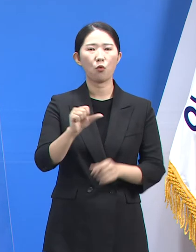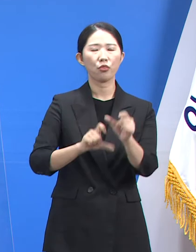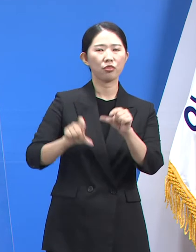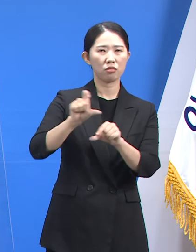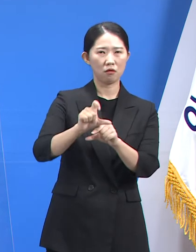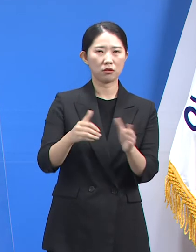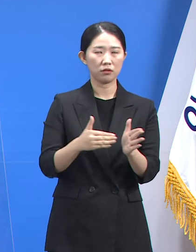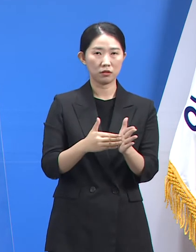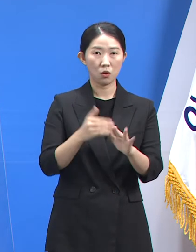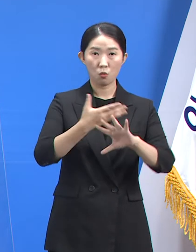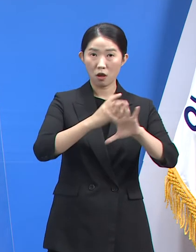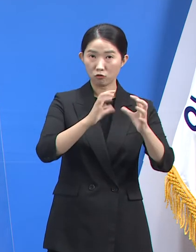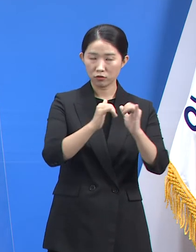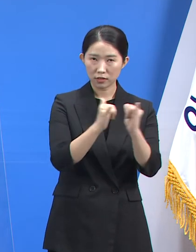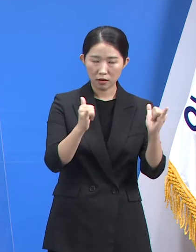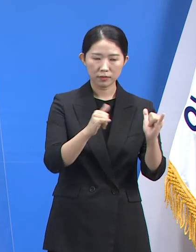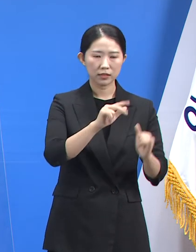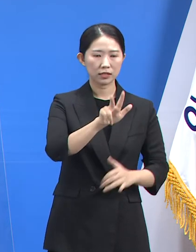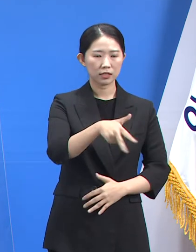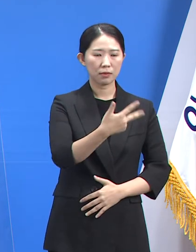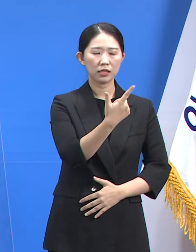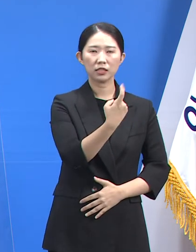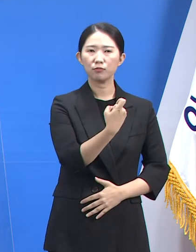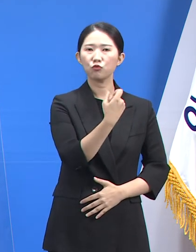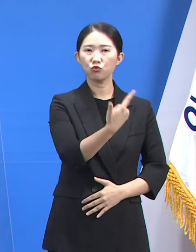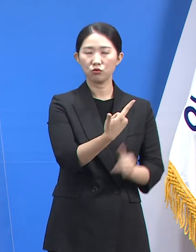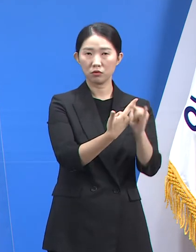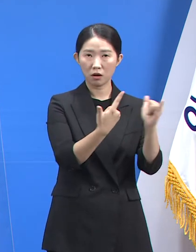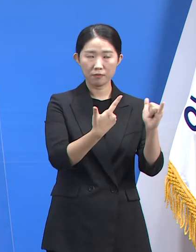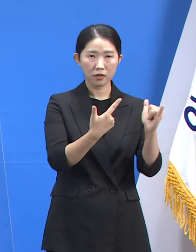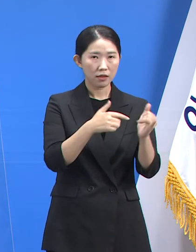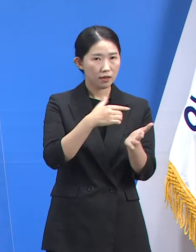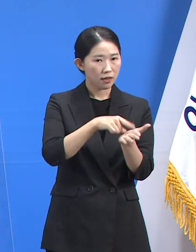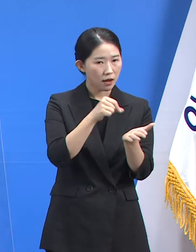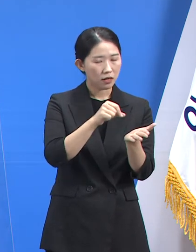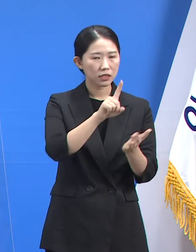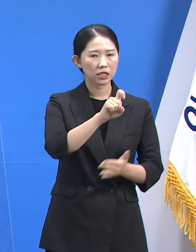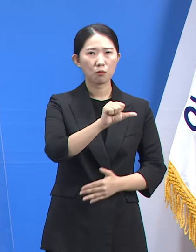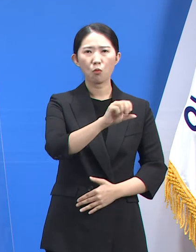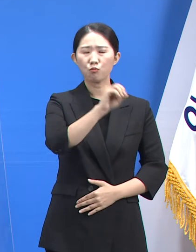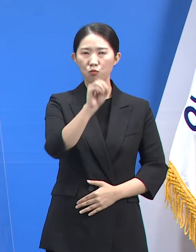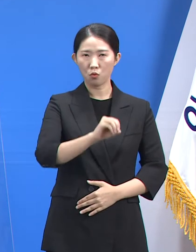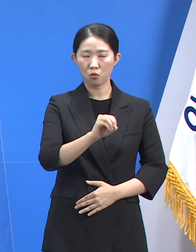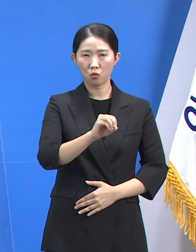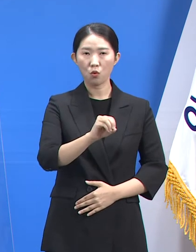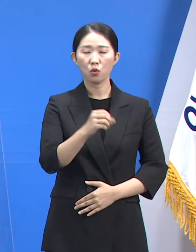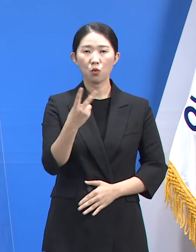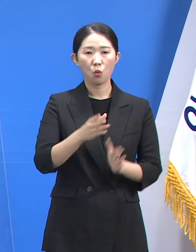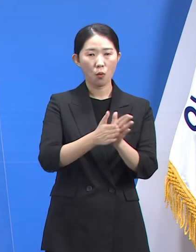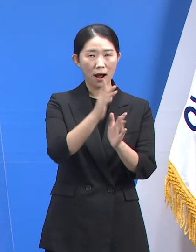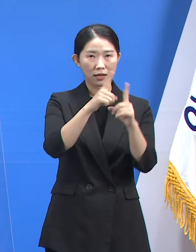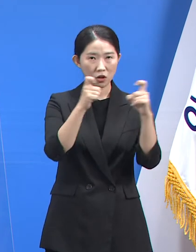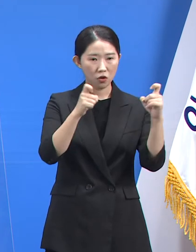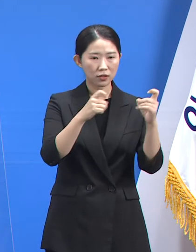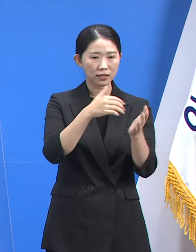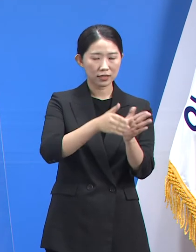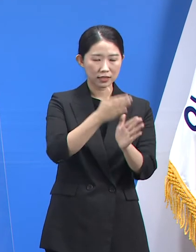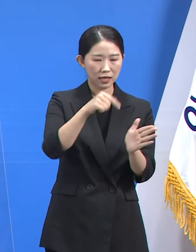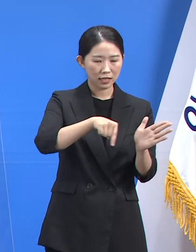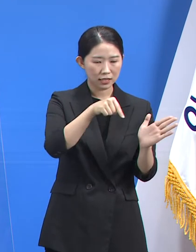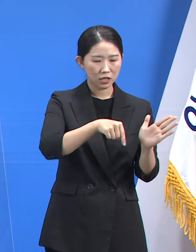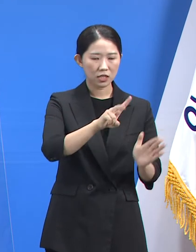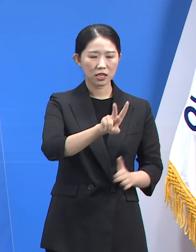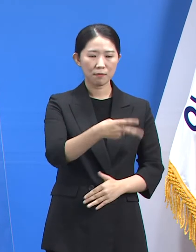이 중 외국인은 716명으로 전체 확진자의 19%이며 시국별로는 화성시에서 224명,